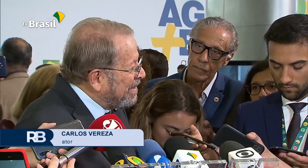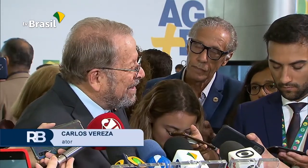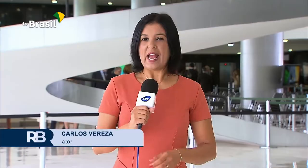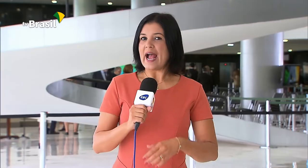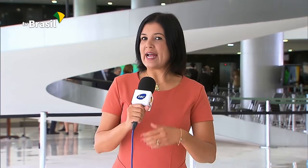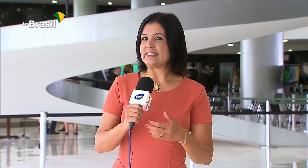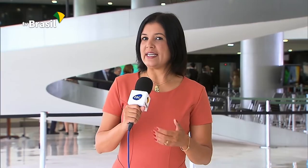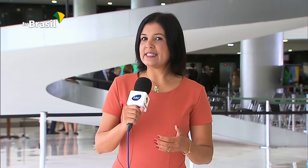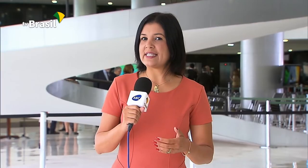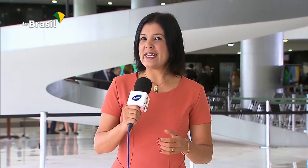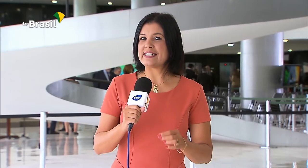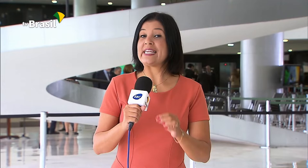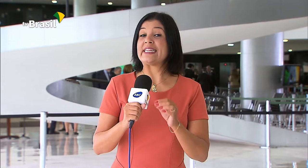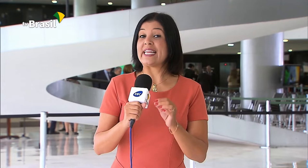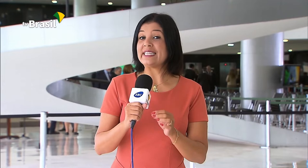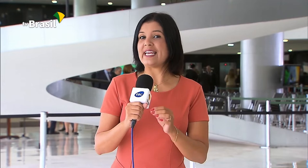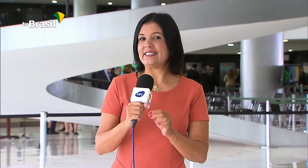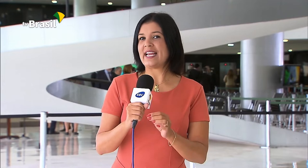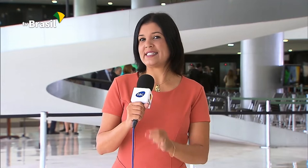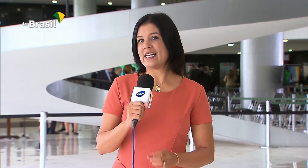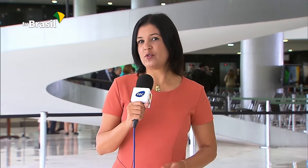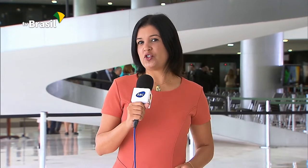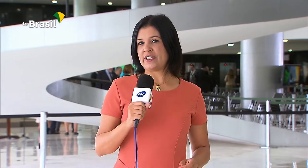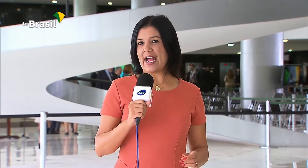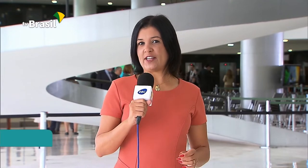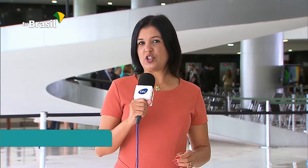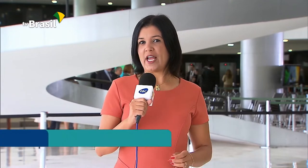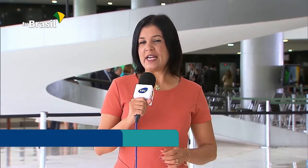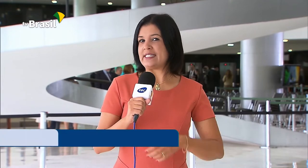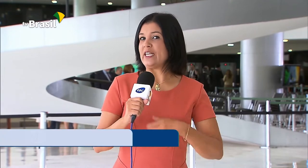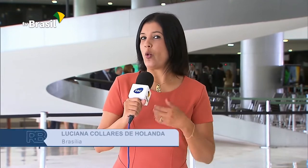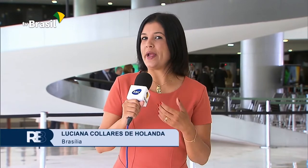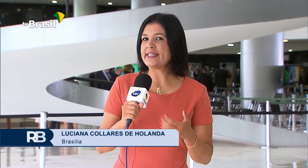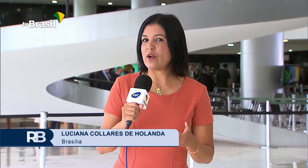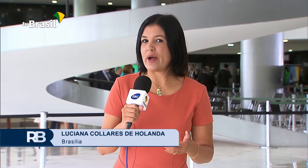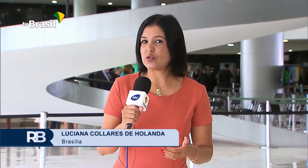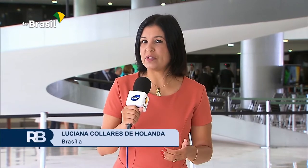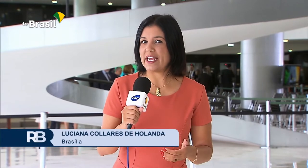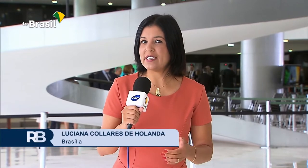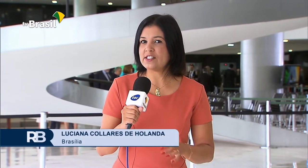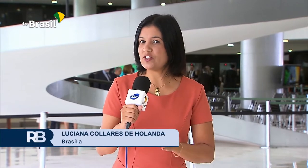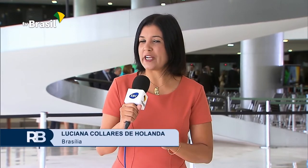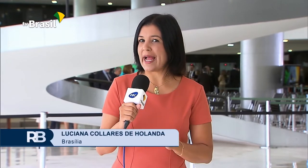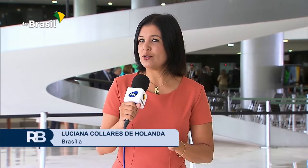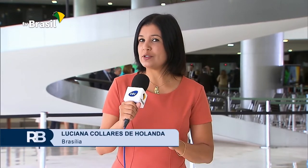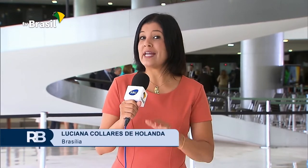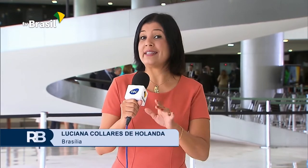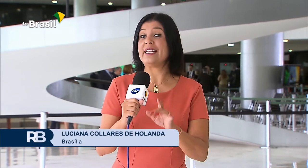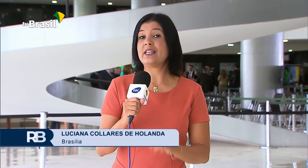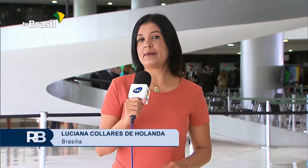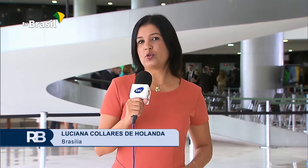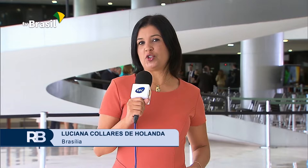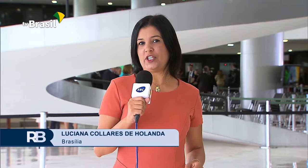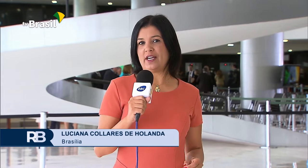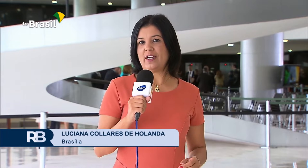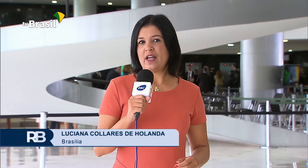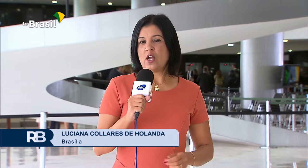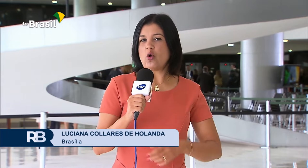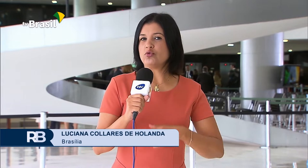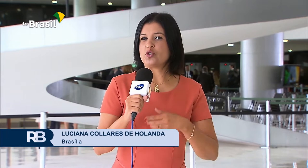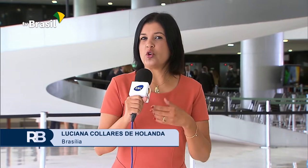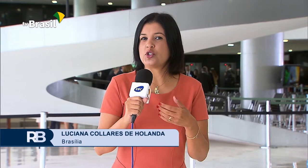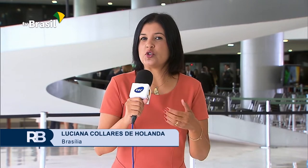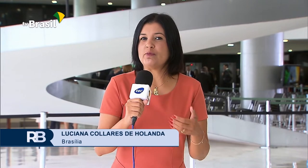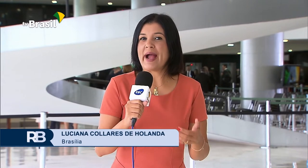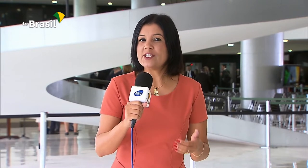tenho a menor dúvida. A atriz tem 73 anos de idade, 54 deles dedicados à teledramaturgia.